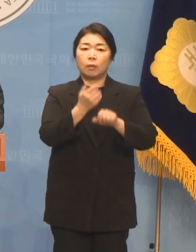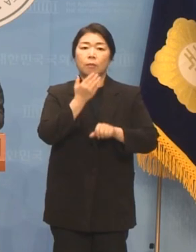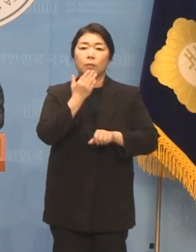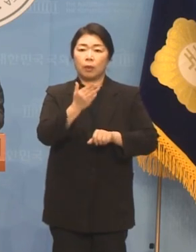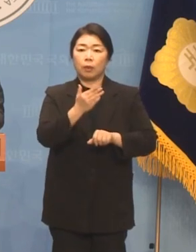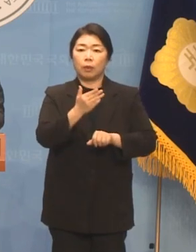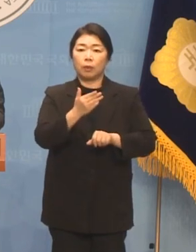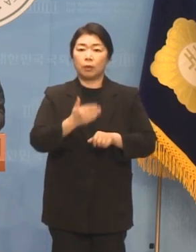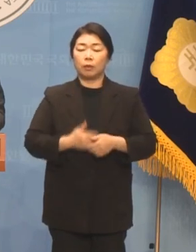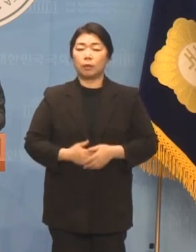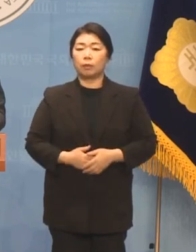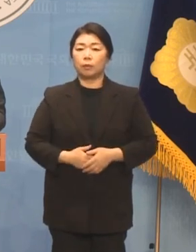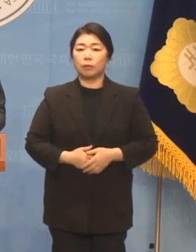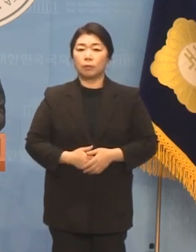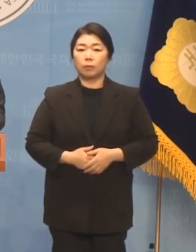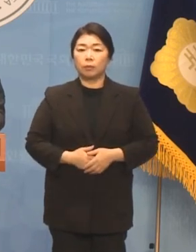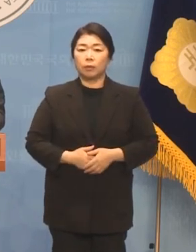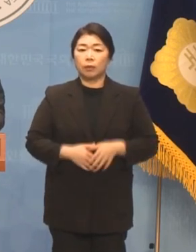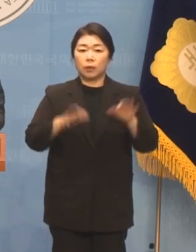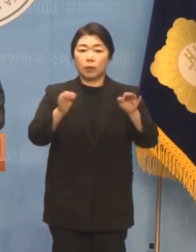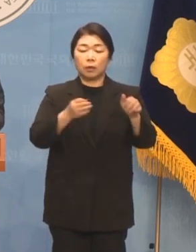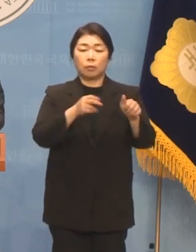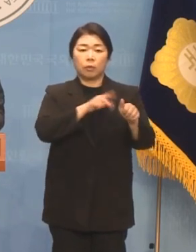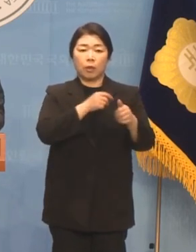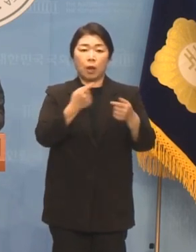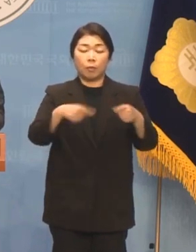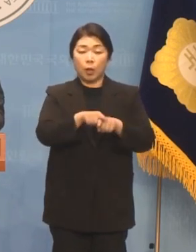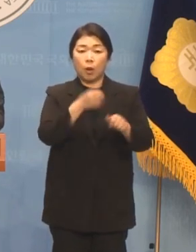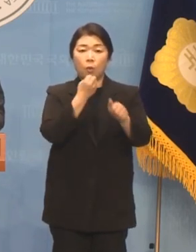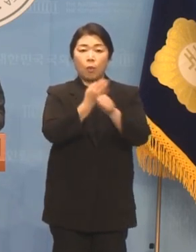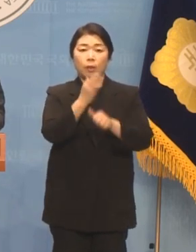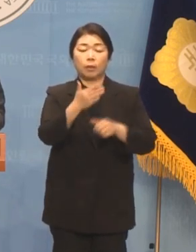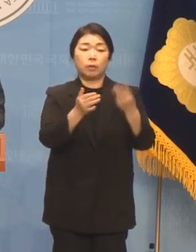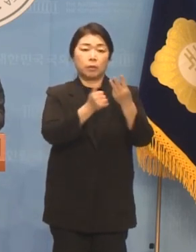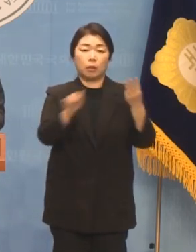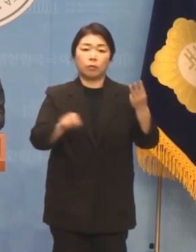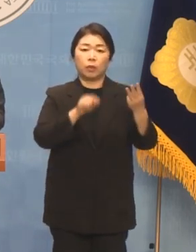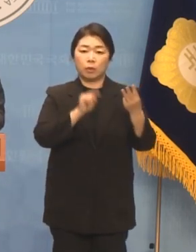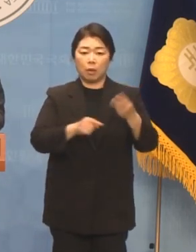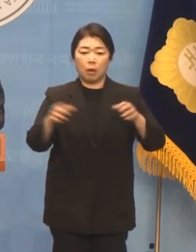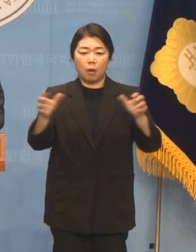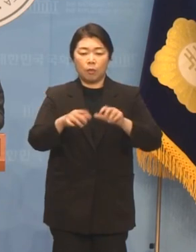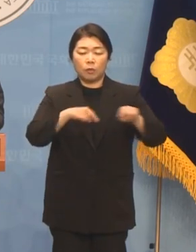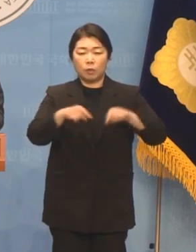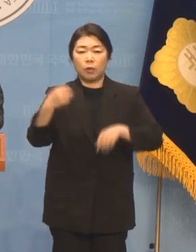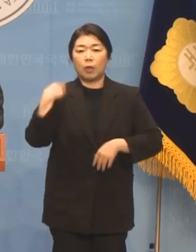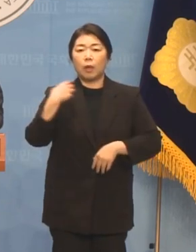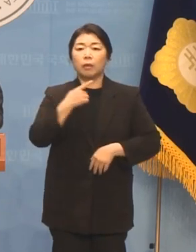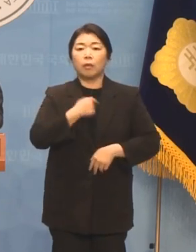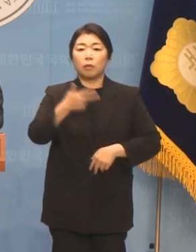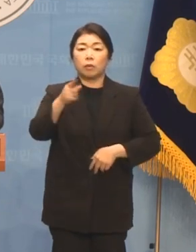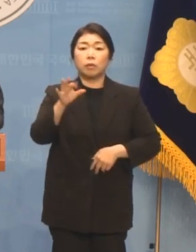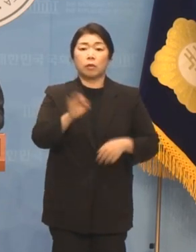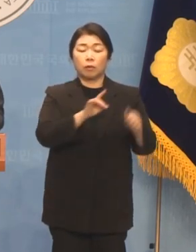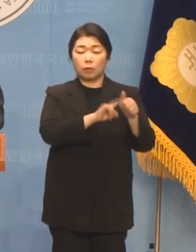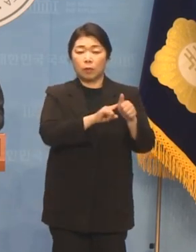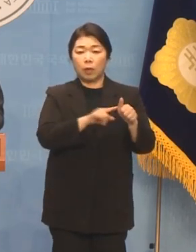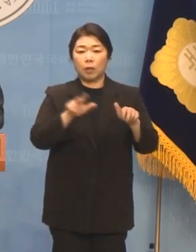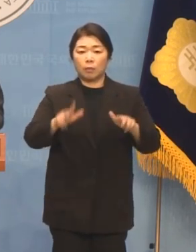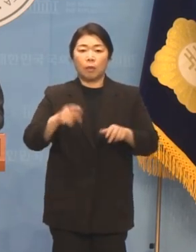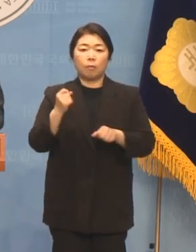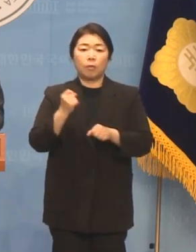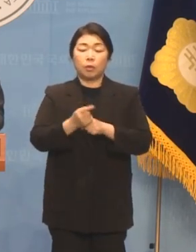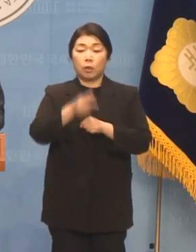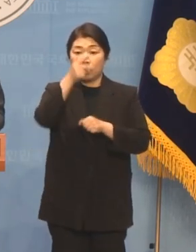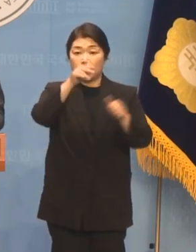김원희 의원과 함께 고발된 3명 가운데 모임을 주최한 정 모 씨는 이미 경찰에